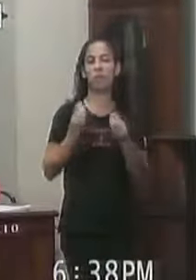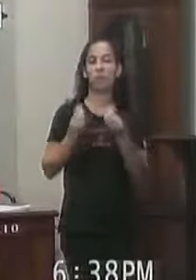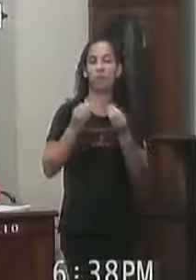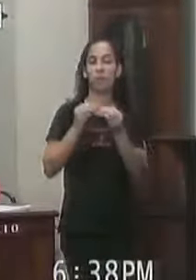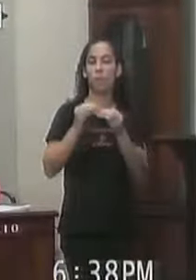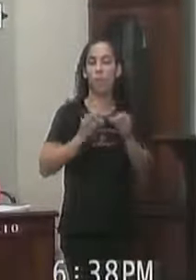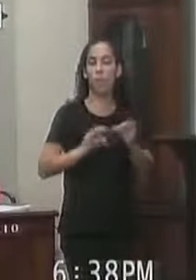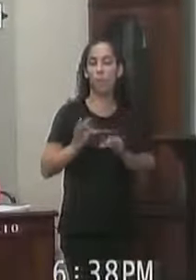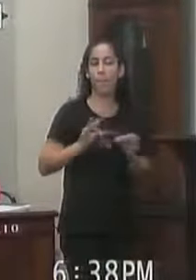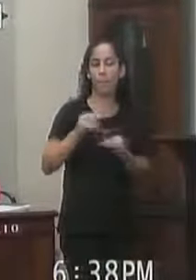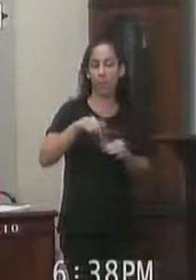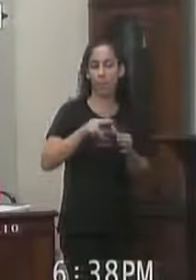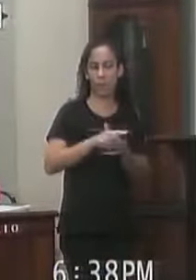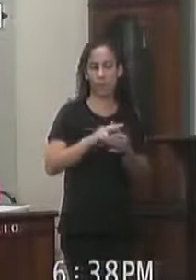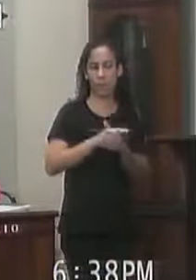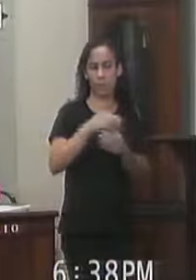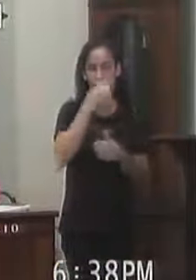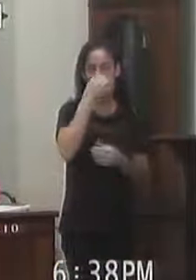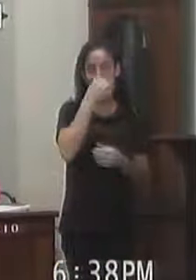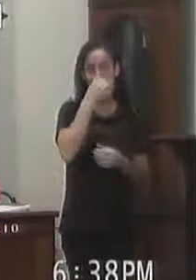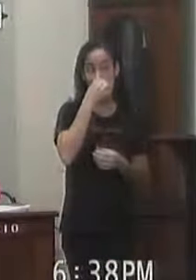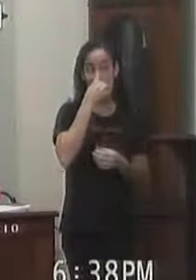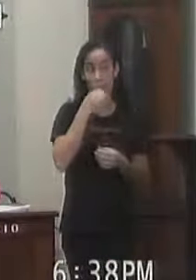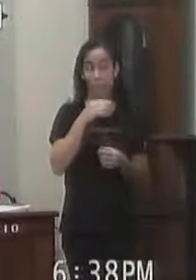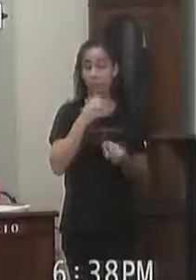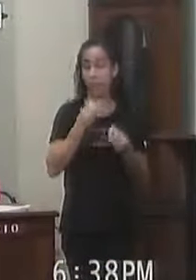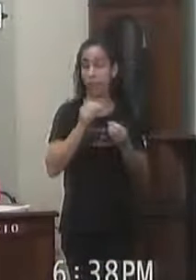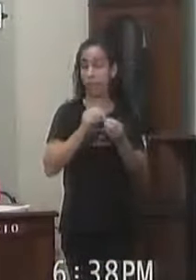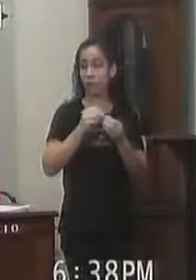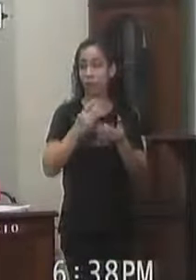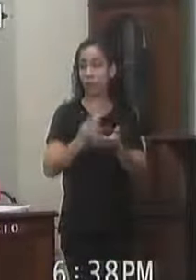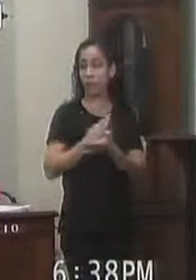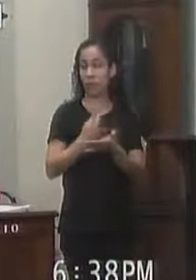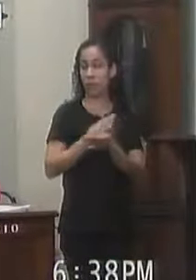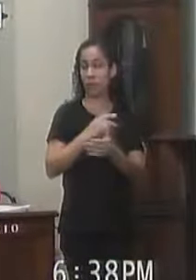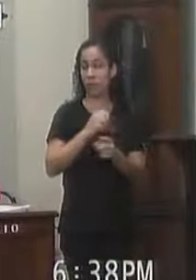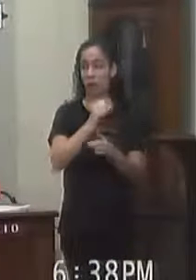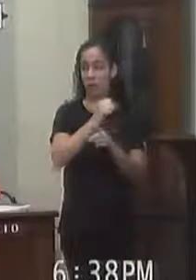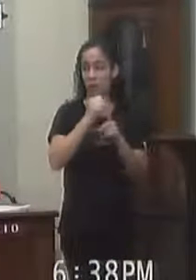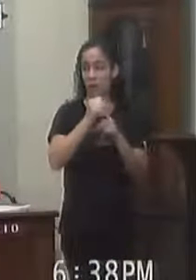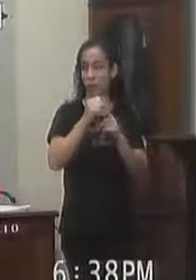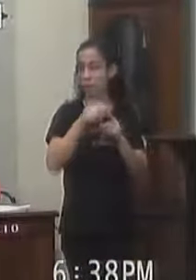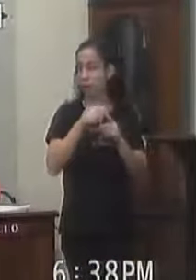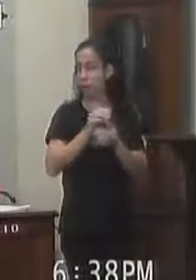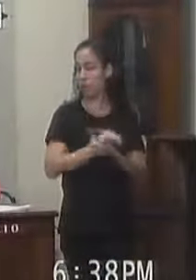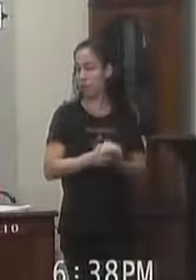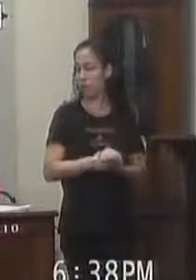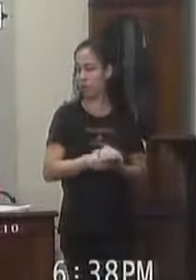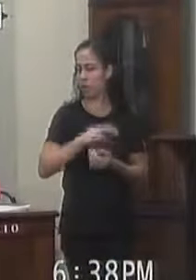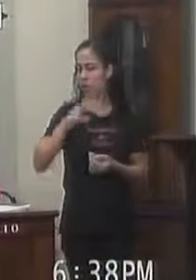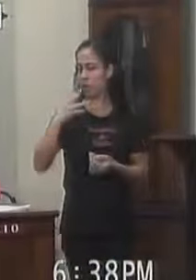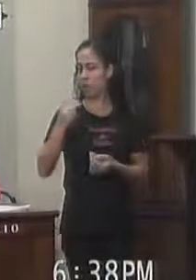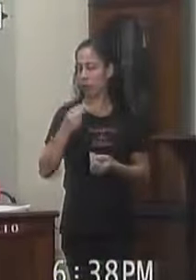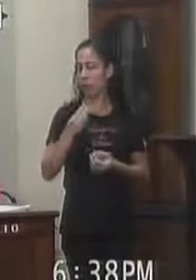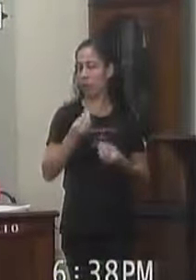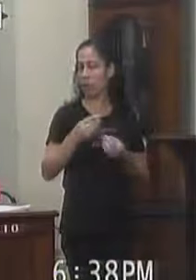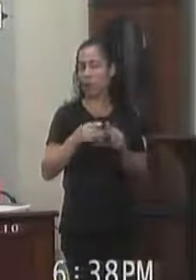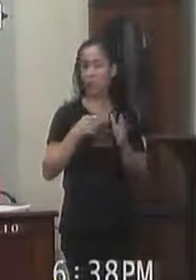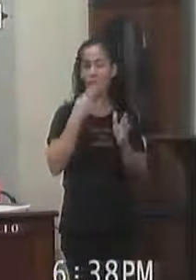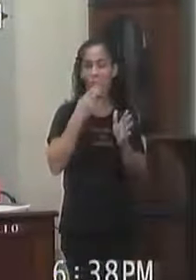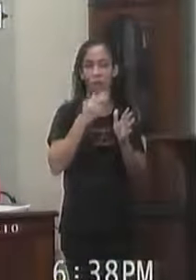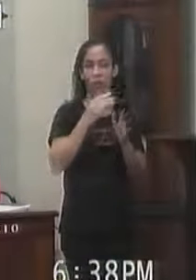Existentes em Valença Encarregadas De executar Serviços assistenciais De toda a ordem Caráter